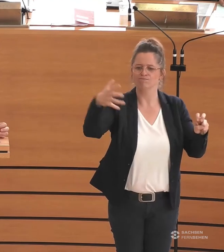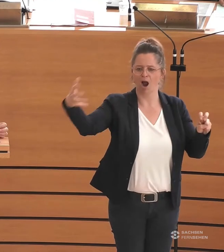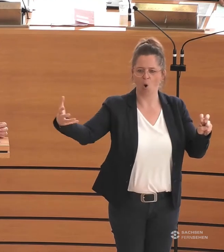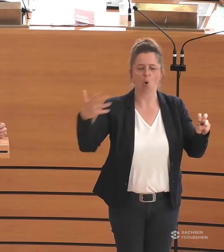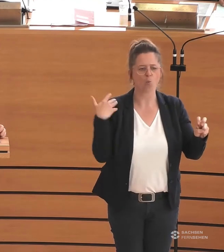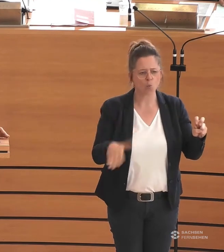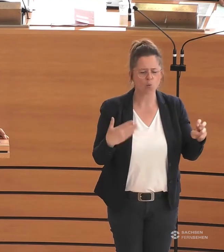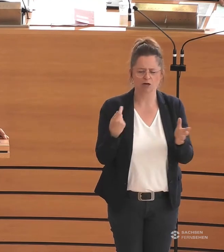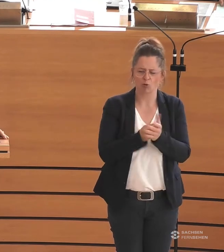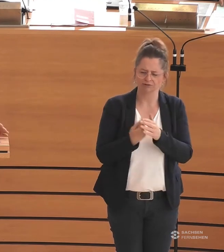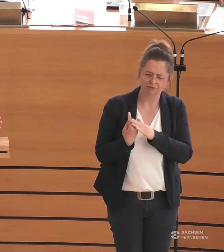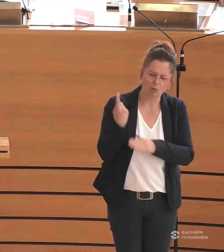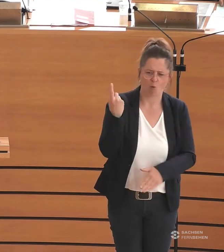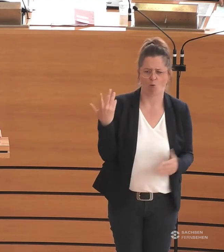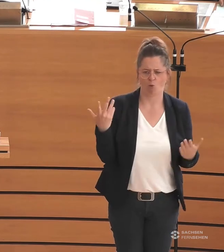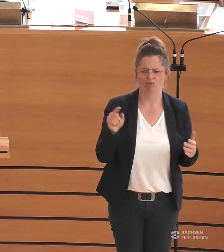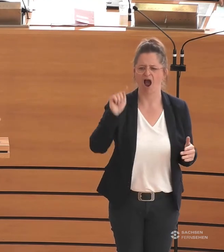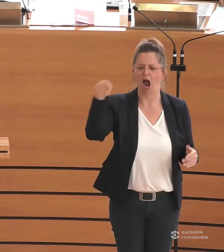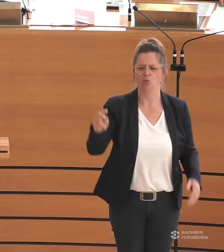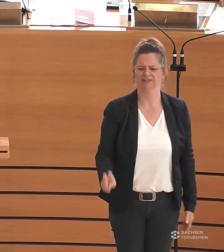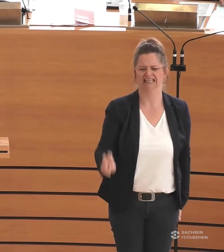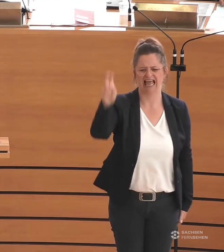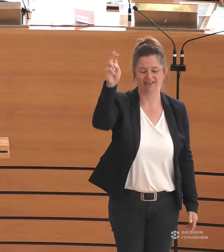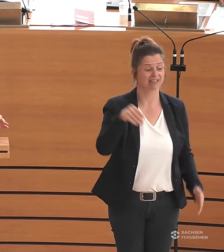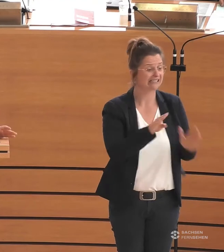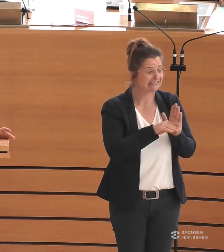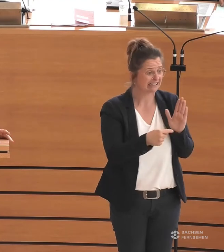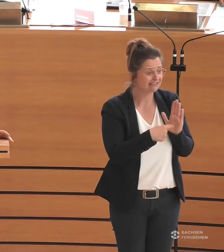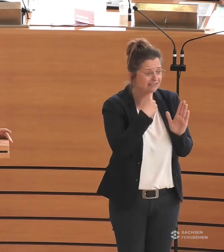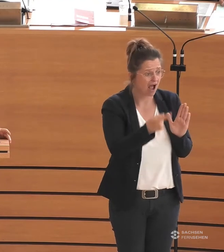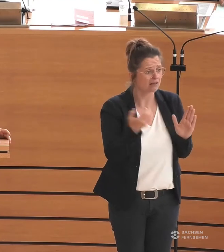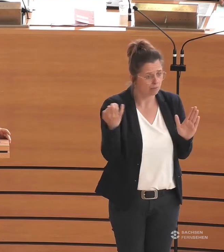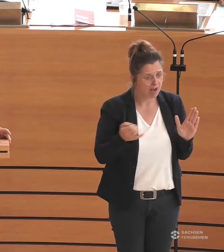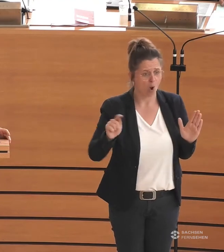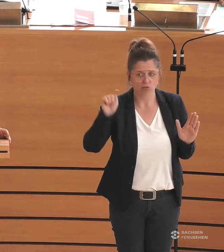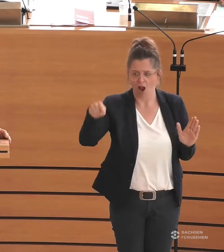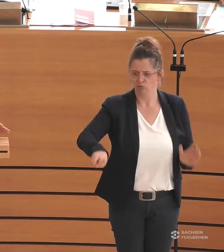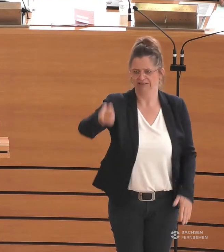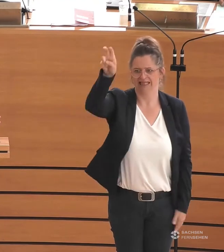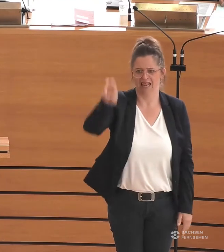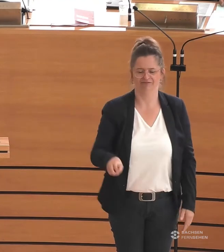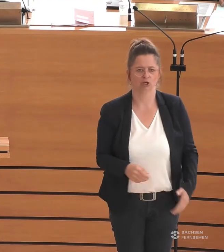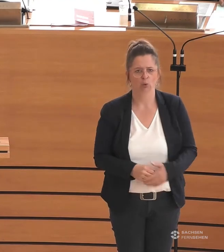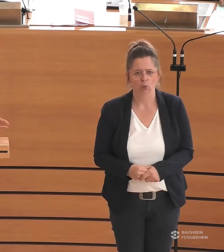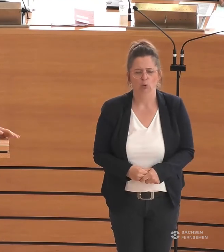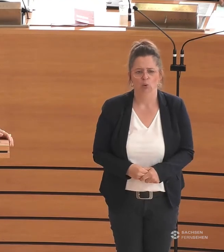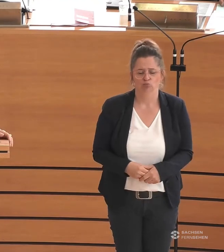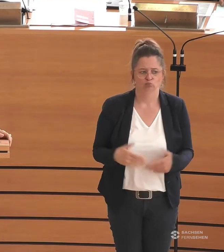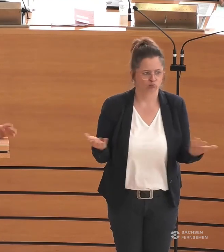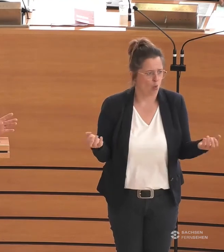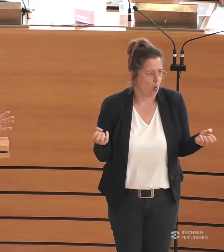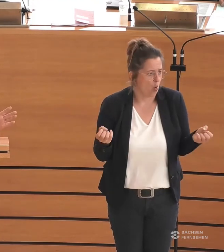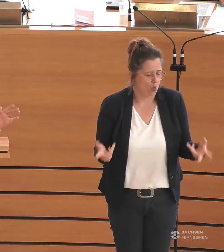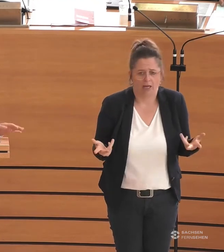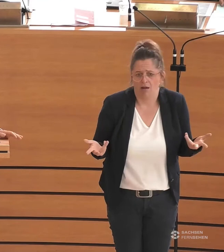kostenintensiven Außenliftes laut Gesetz notwendig gefordert. An und für sich lässt sich ja da nichts